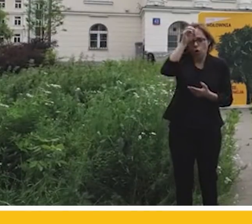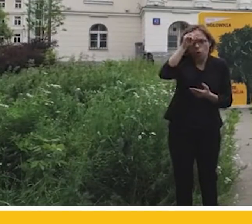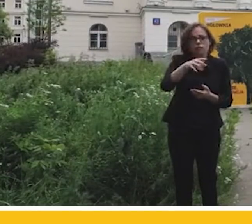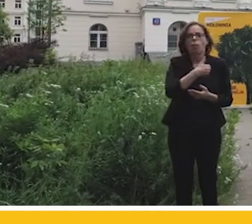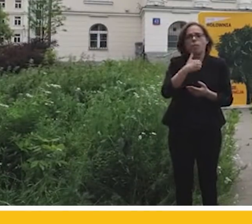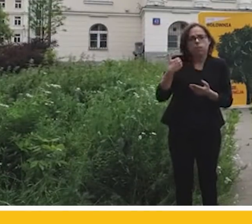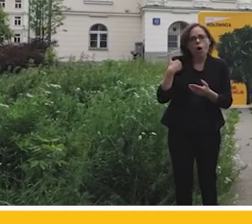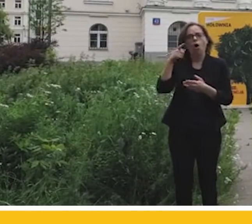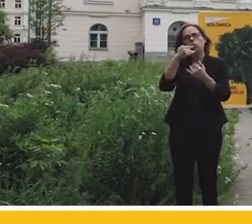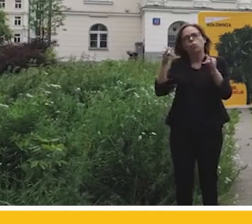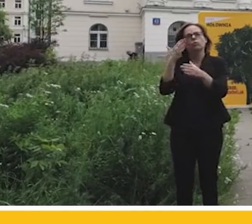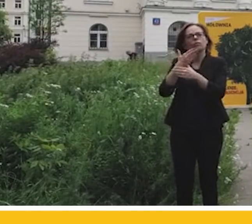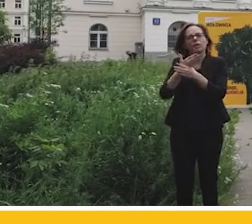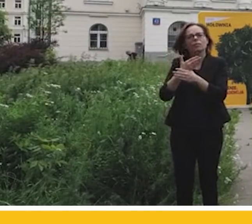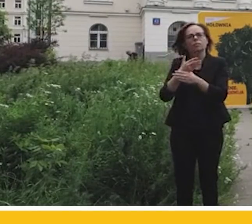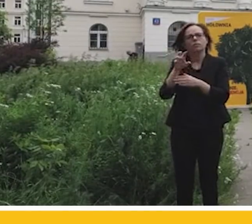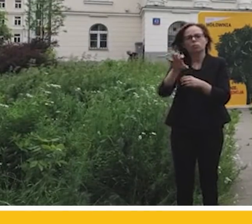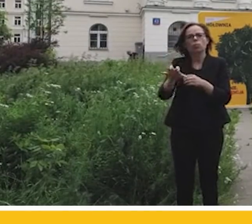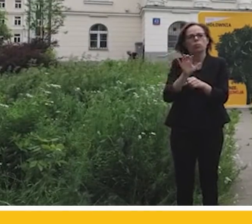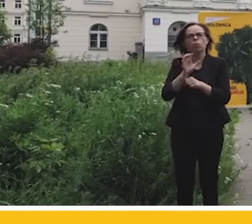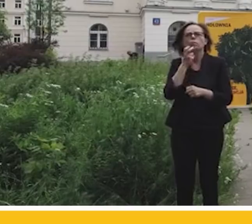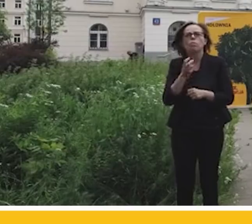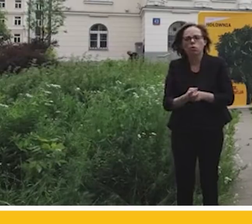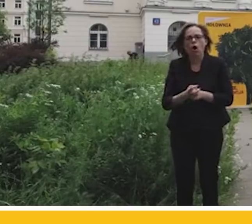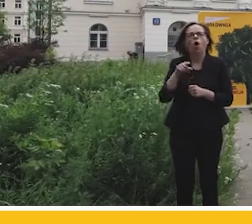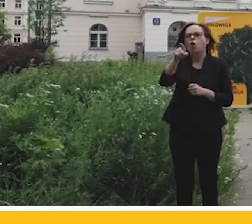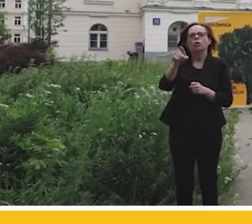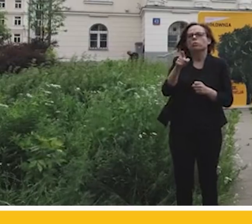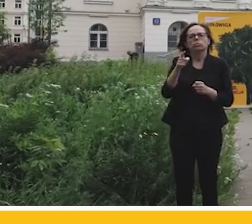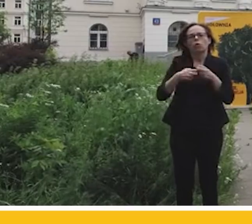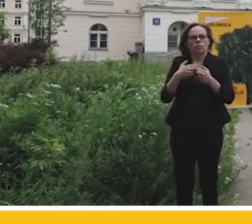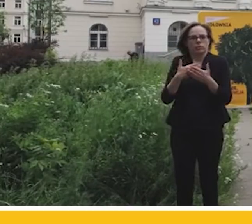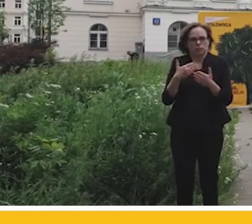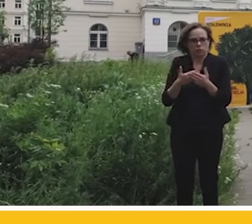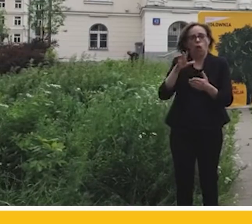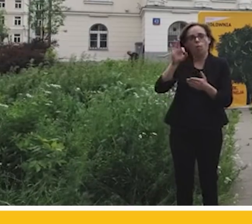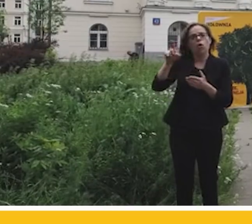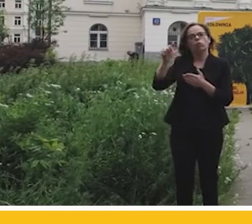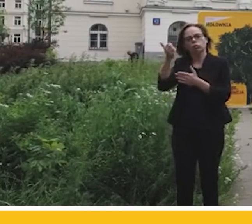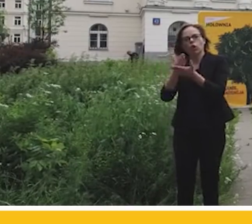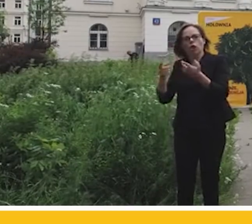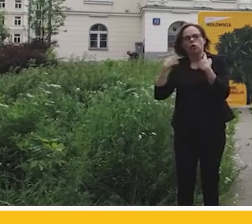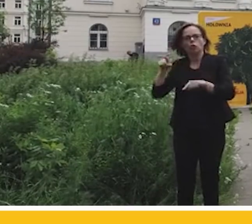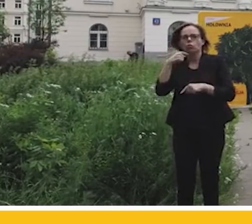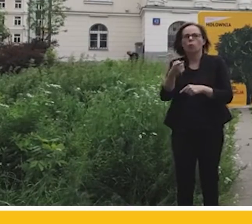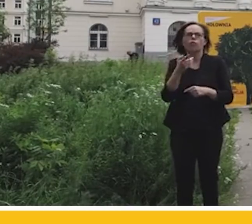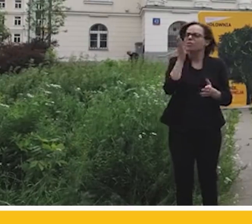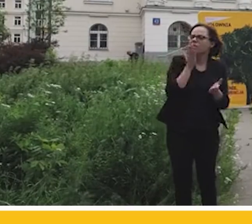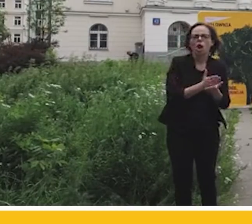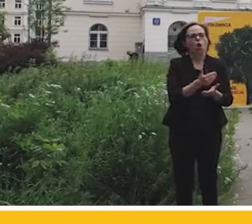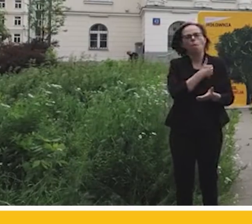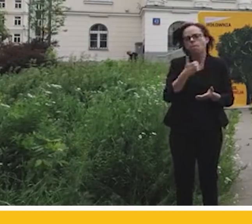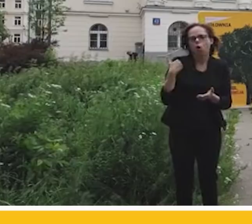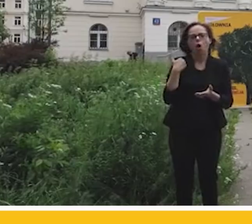energetyki jest to, że jedni opowiadają, że tylko i wyłącznie, absolutnie i bezwzględnie, polski węgiel przez